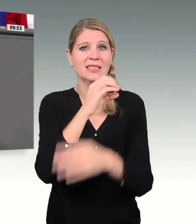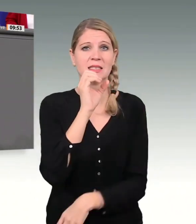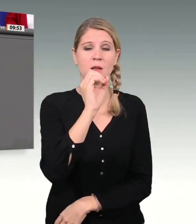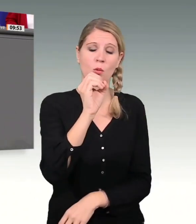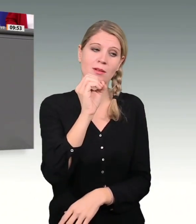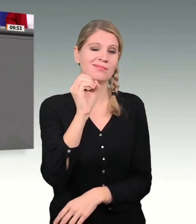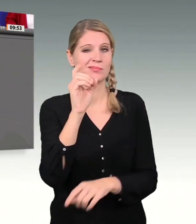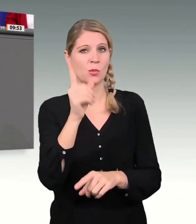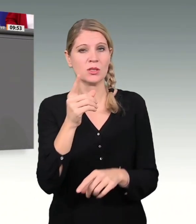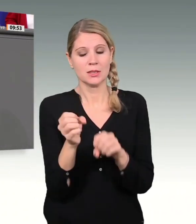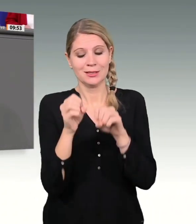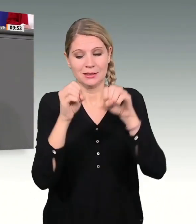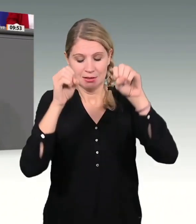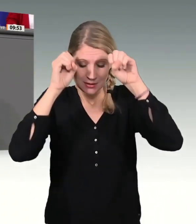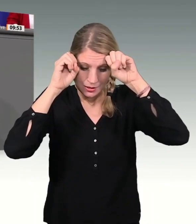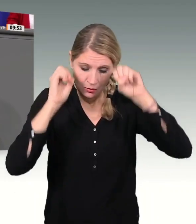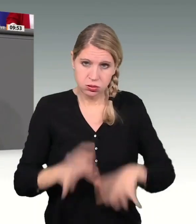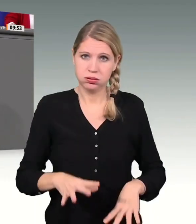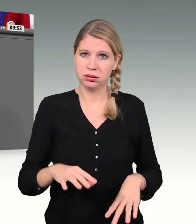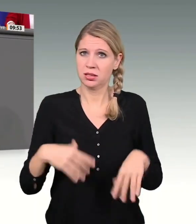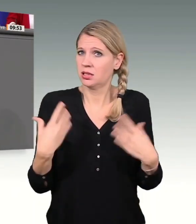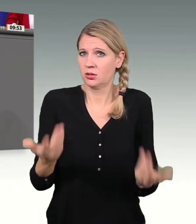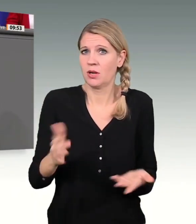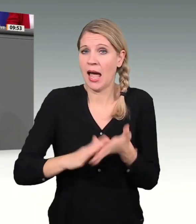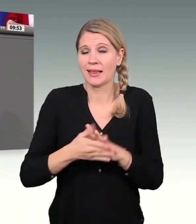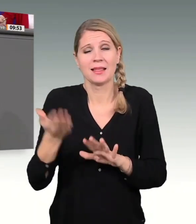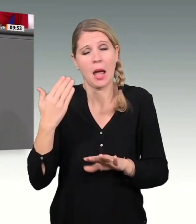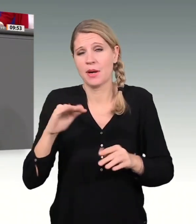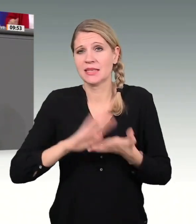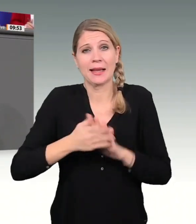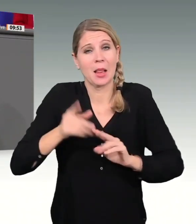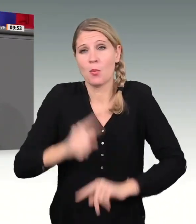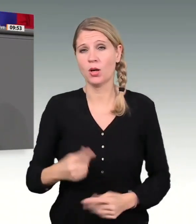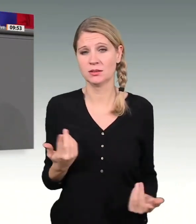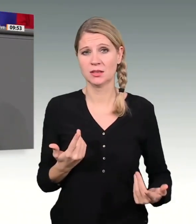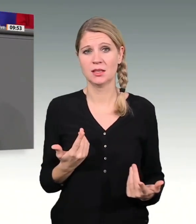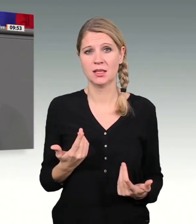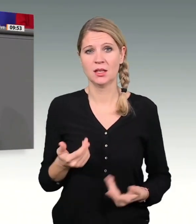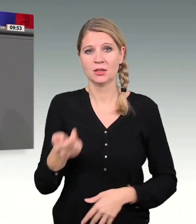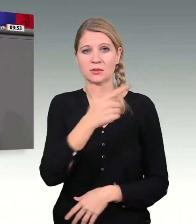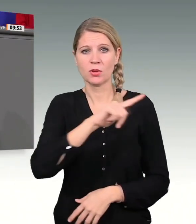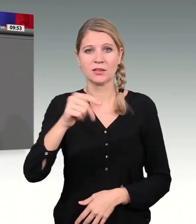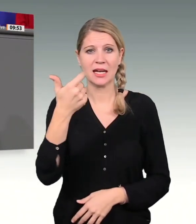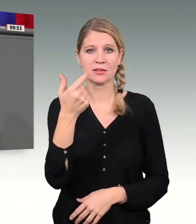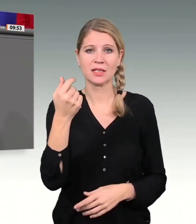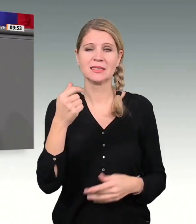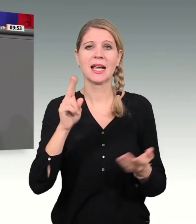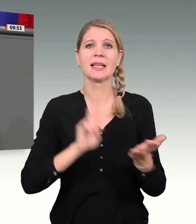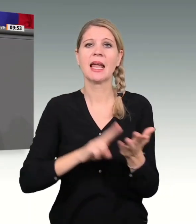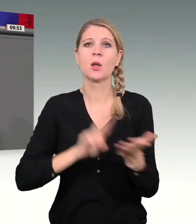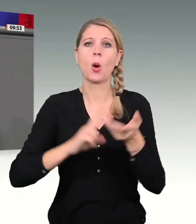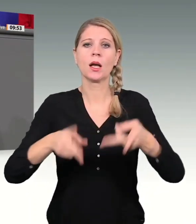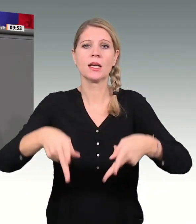wie sie damals handeln musste. Und wir haben für 2021 eine Netto-Kreditaufnahme von bis zu 240